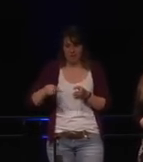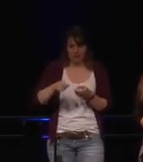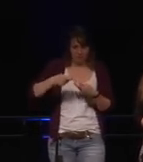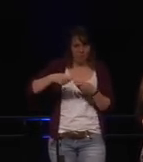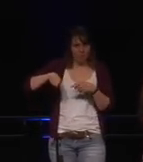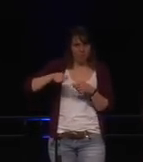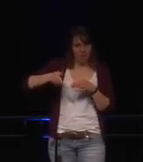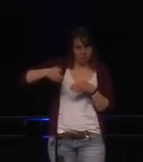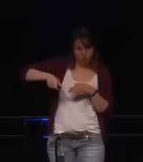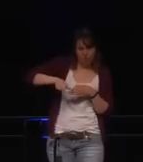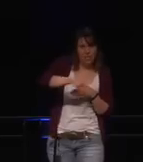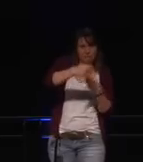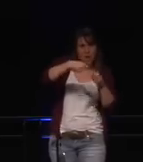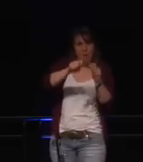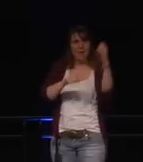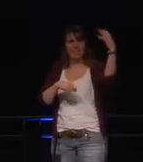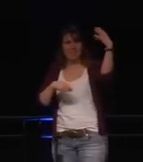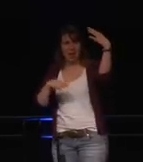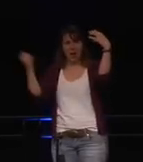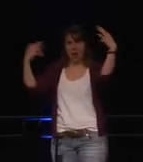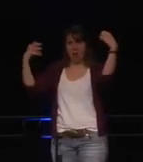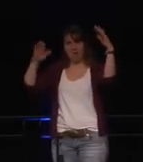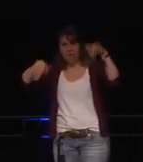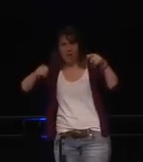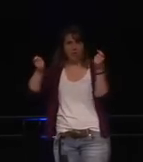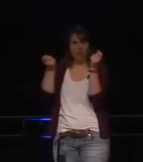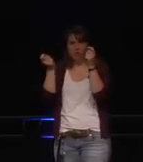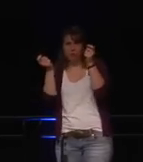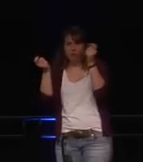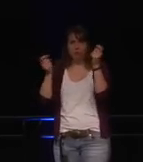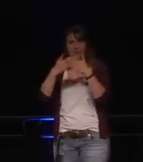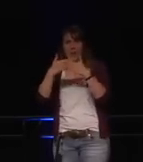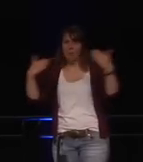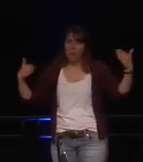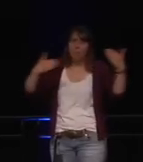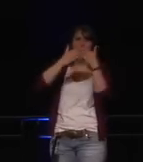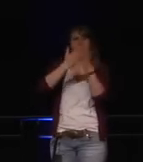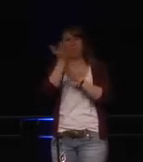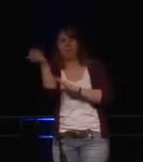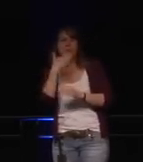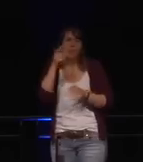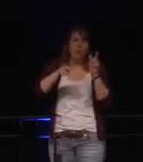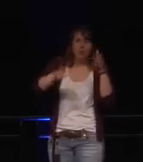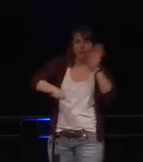viele Probleme mit problematischen Bremsen und so weiter. Es ist außerdem auch